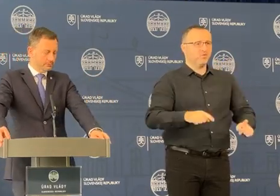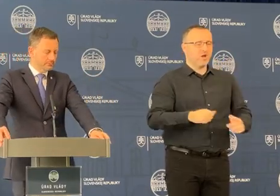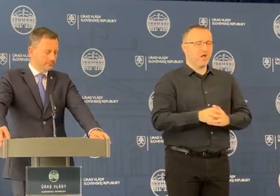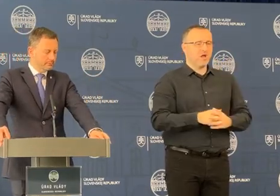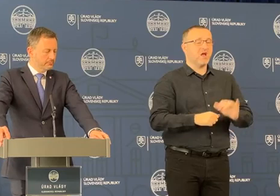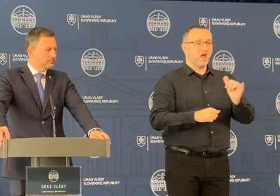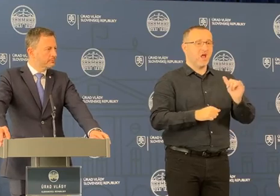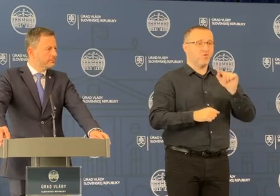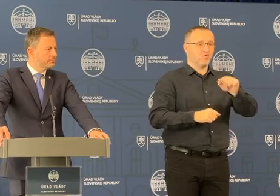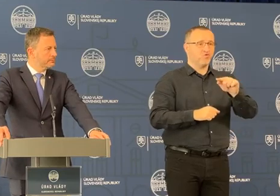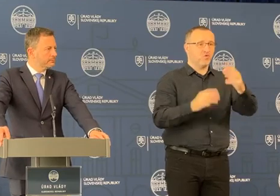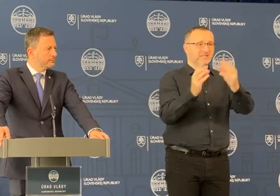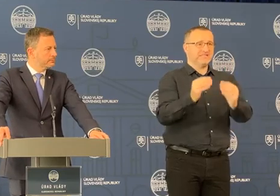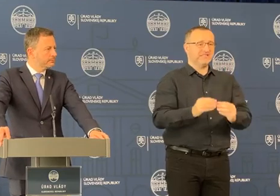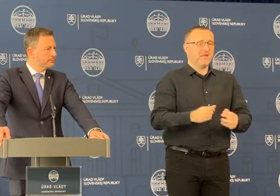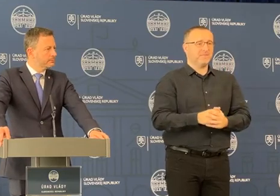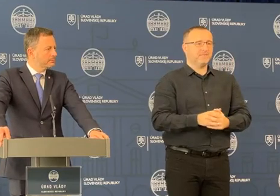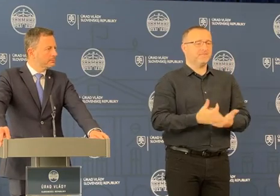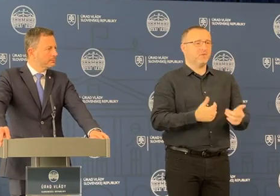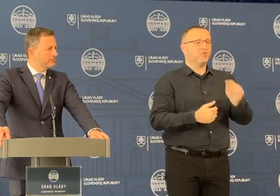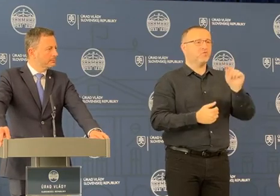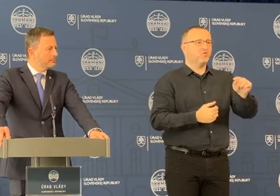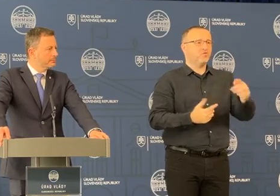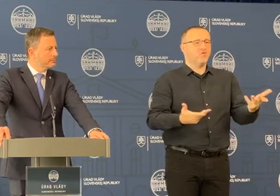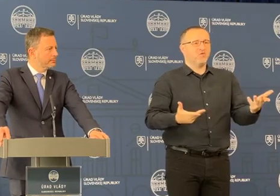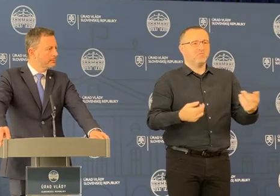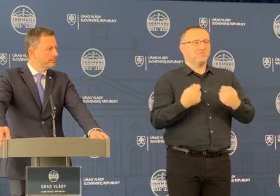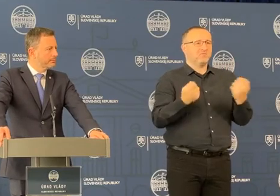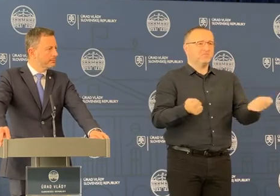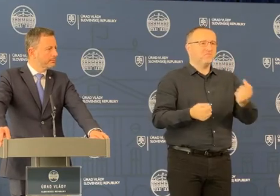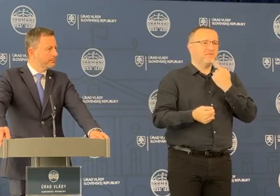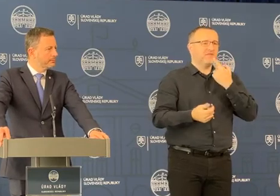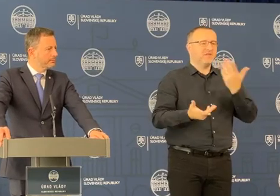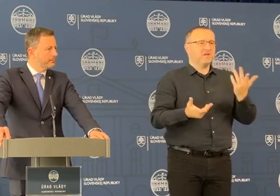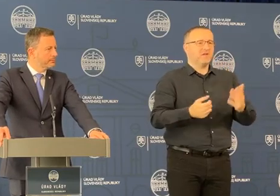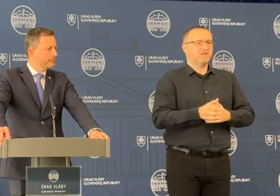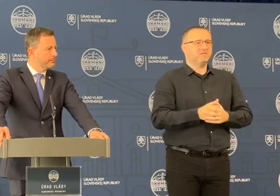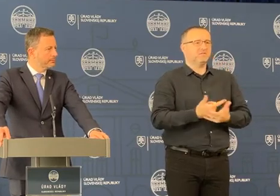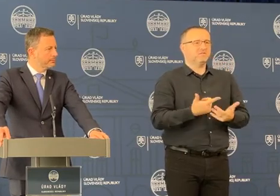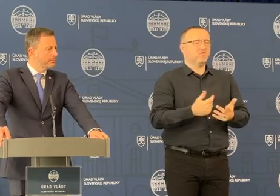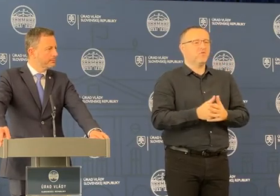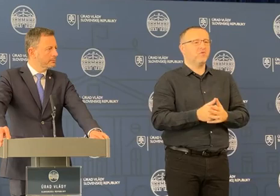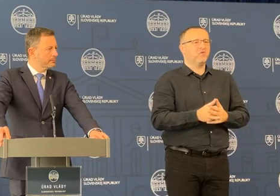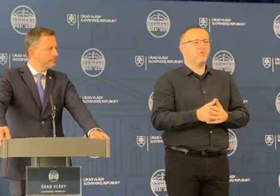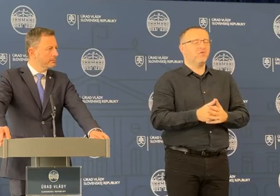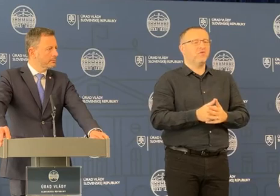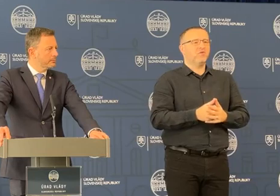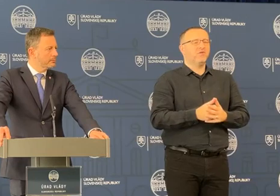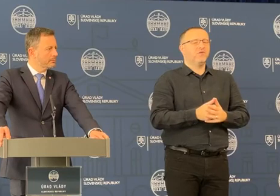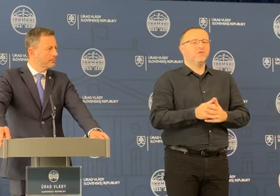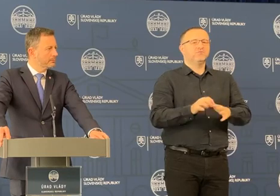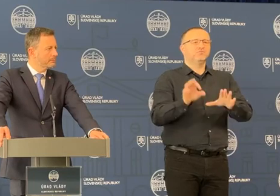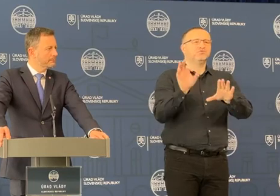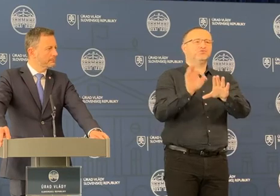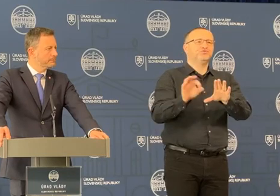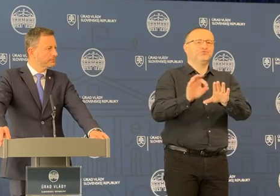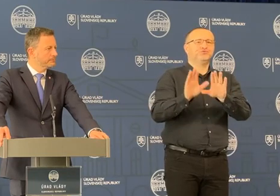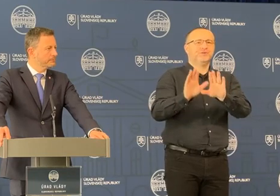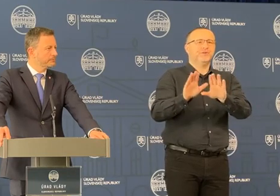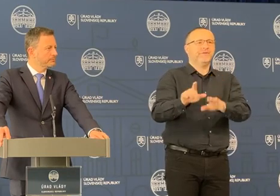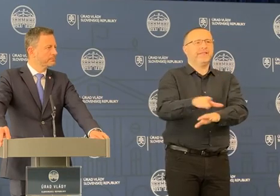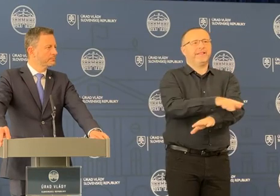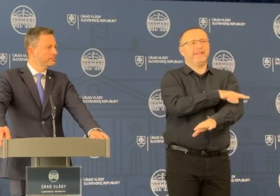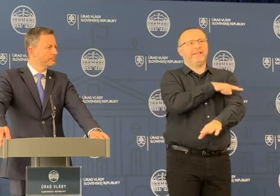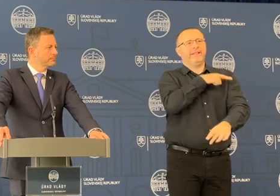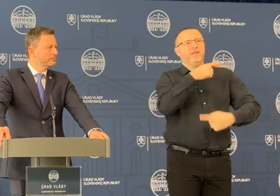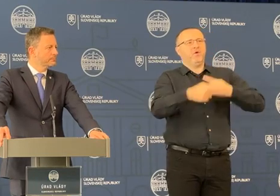áno. Čo sa týka tohto. Keďže toto v podstate je také, dá sa povedať, sánovanie vlastne toho nejakého vzdľhavého procesu,